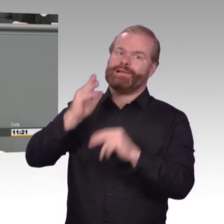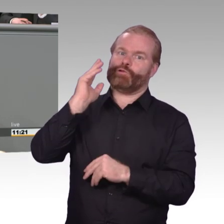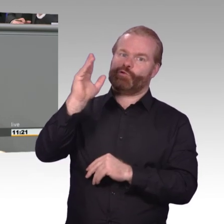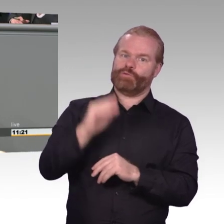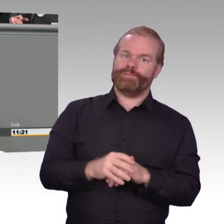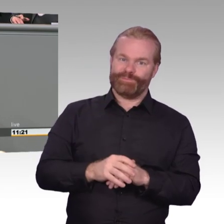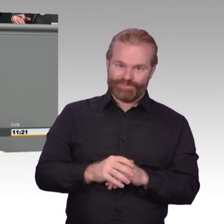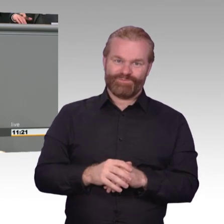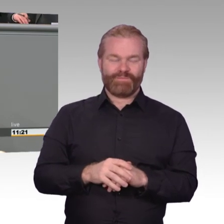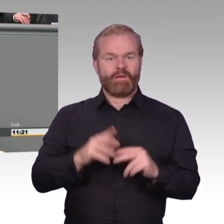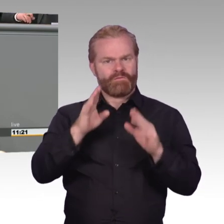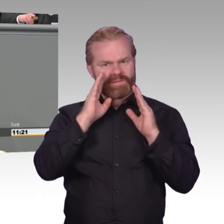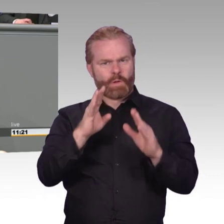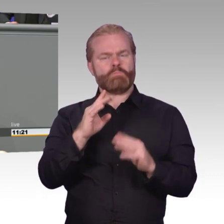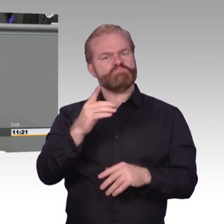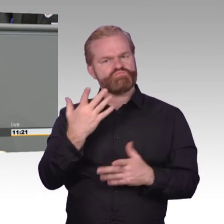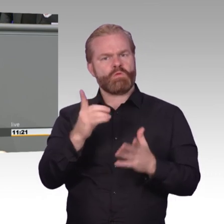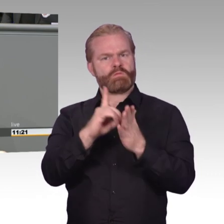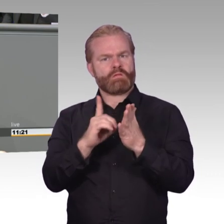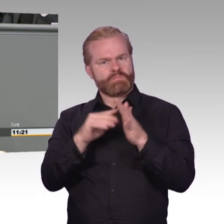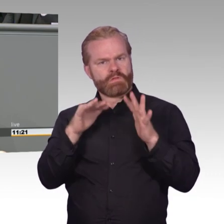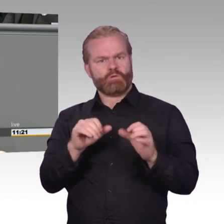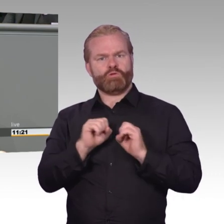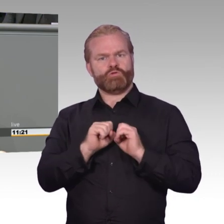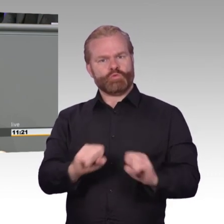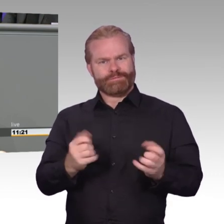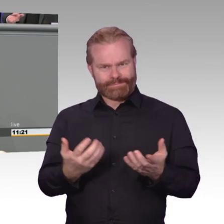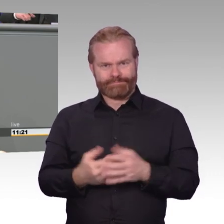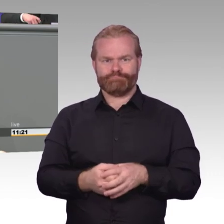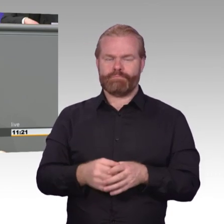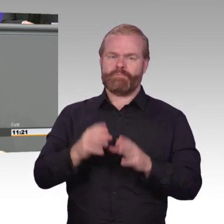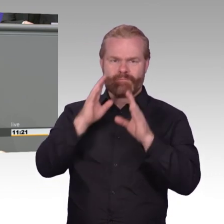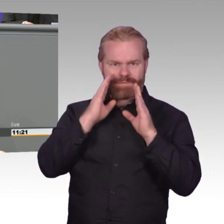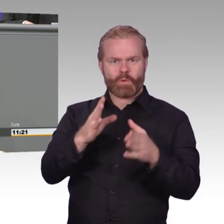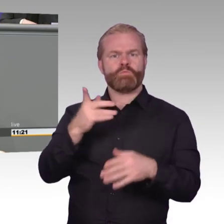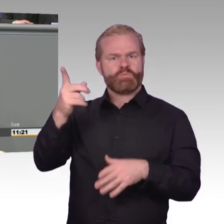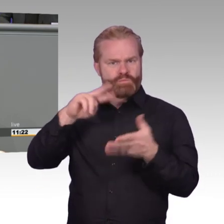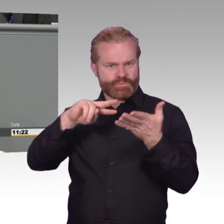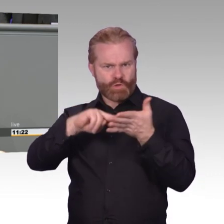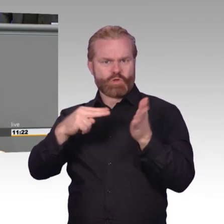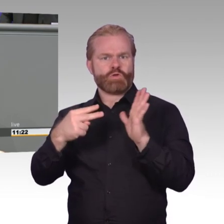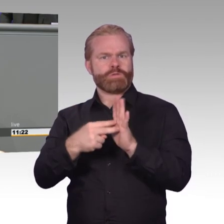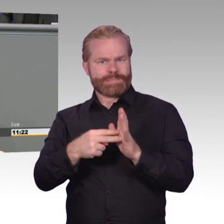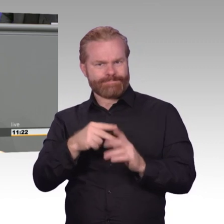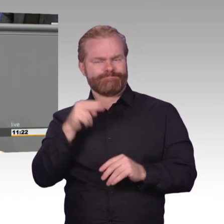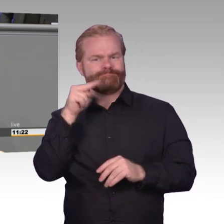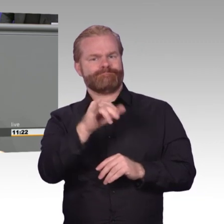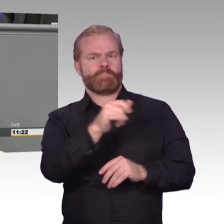der Staat die Vertraulichkeit und Integrität von IT-Systemen als Grundrecht zu gewährleisten hat. Die Verschlüsselung von Daten stellt